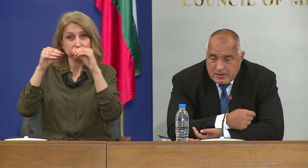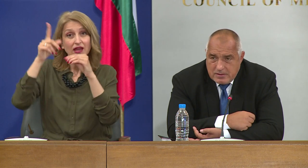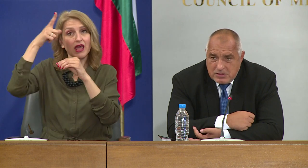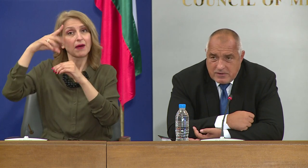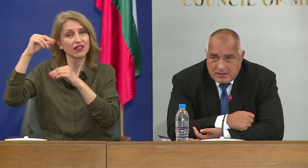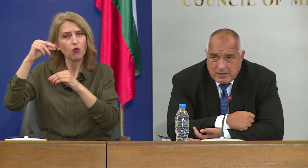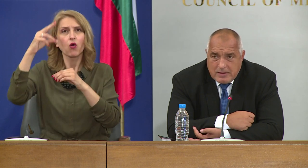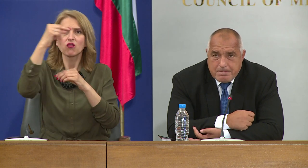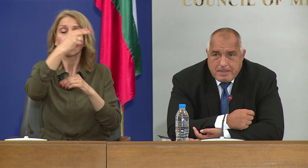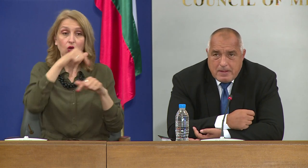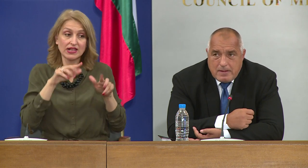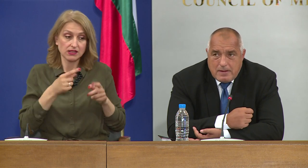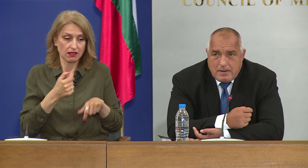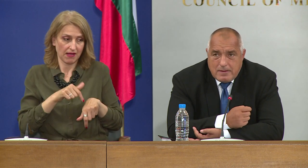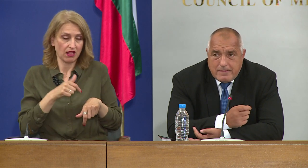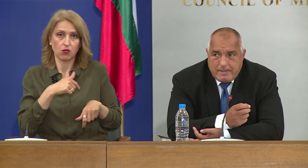мидва ред.